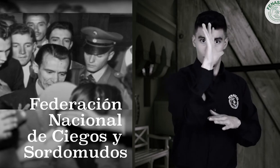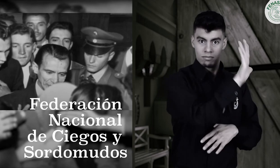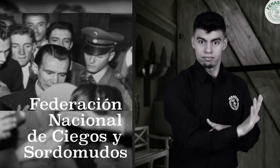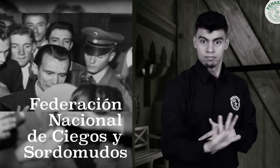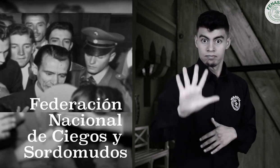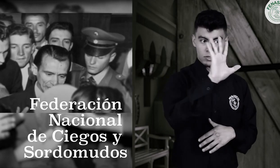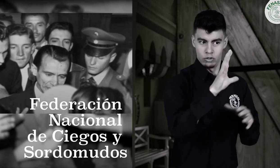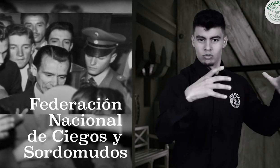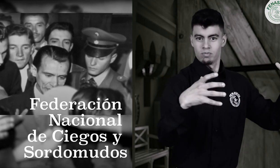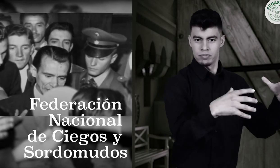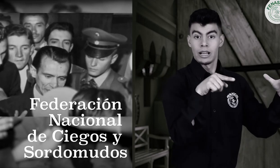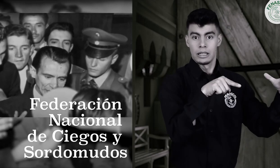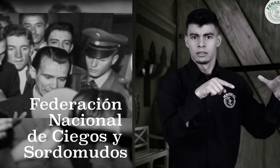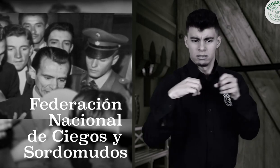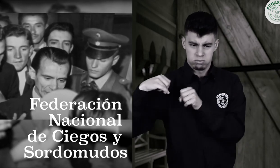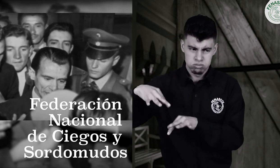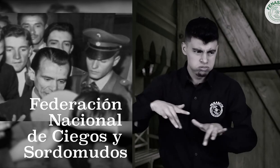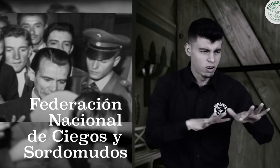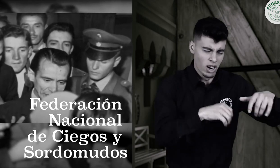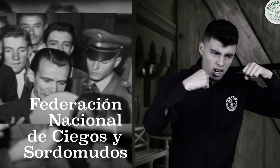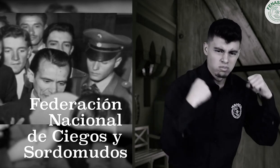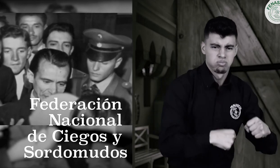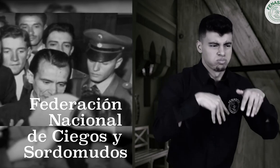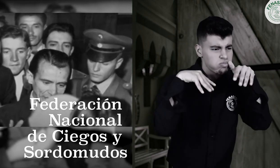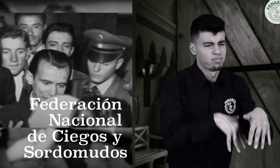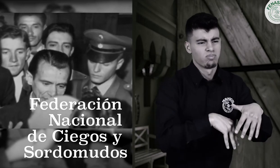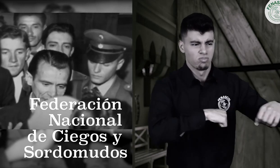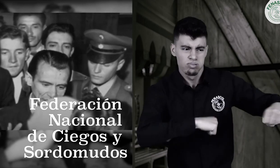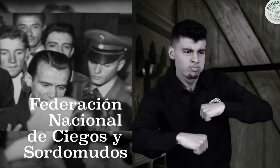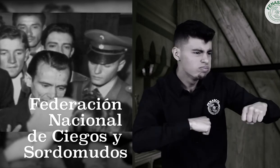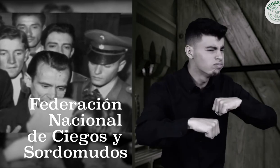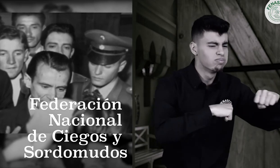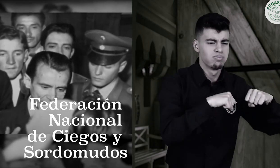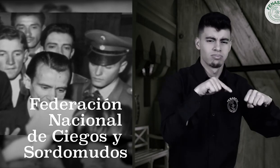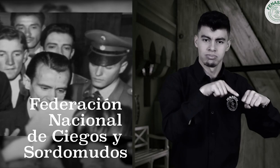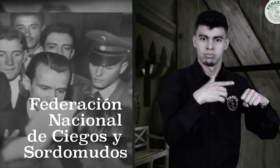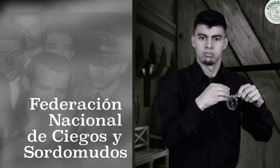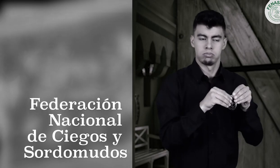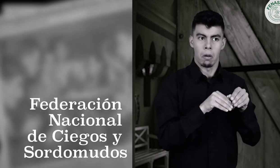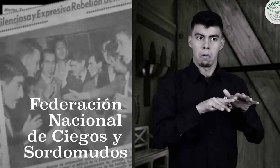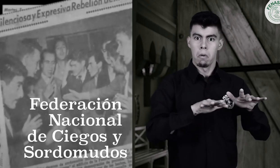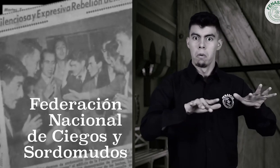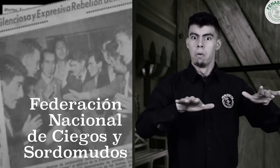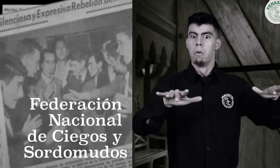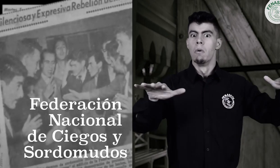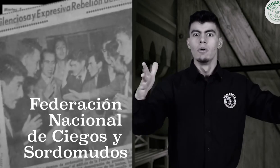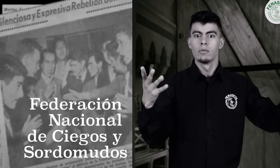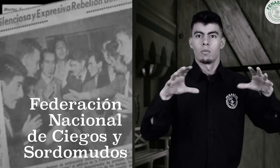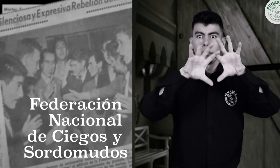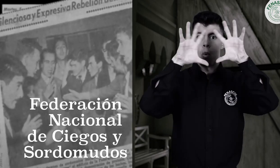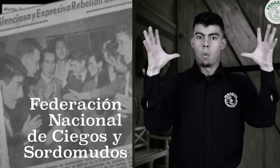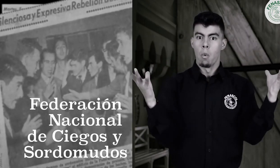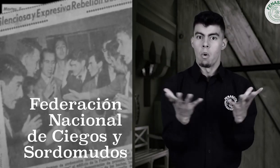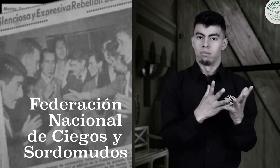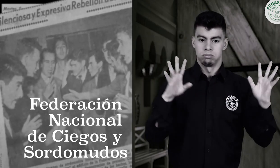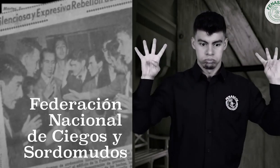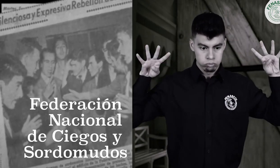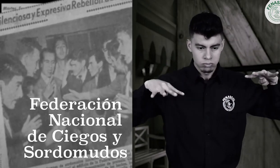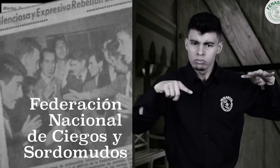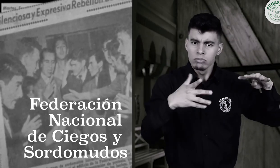Ciegos y Sordomudos, captando la atención de personas a nivel nacional e internacional a través de los